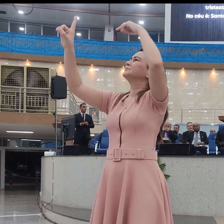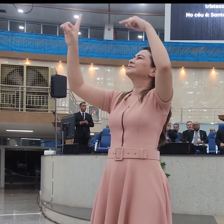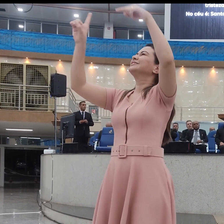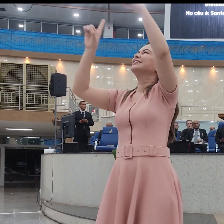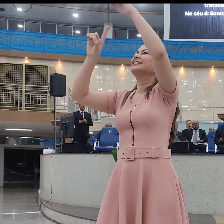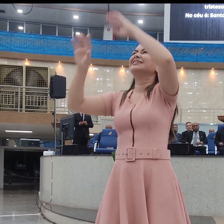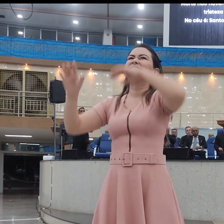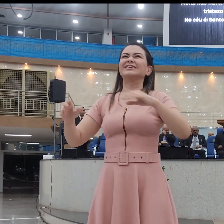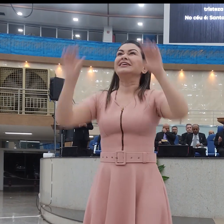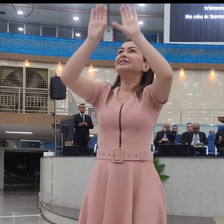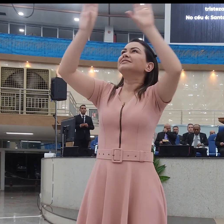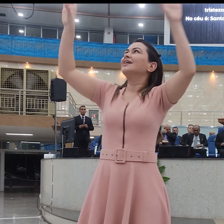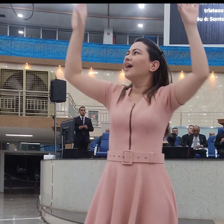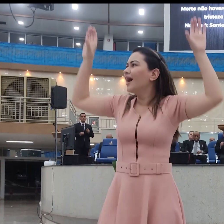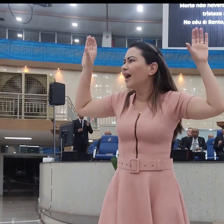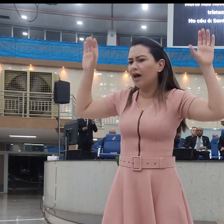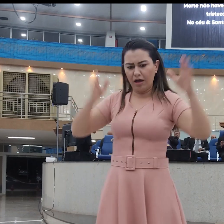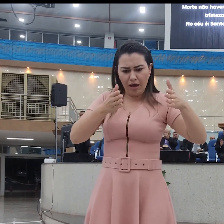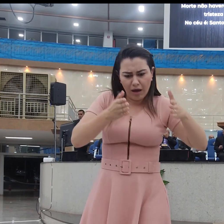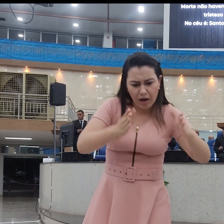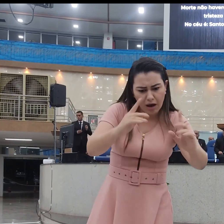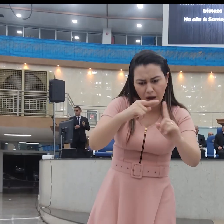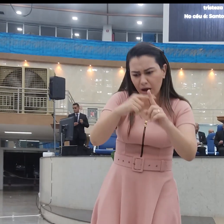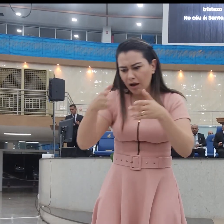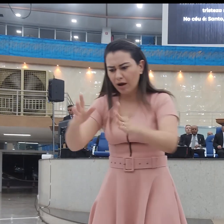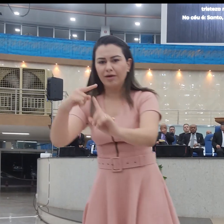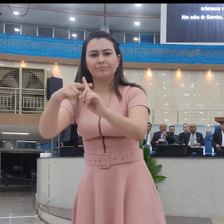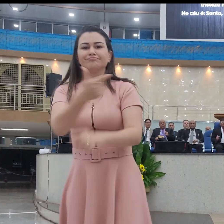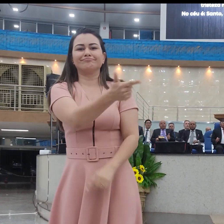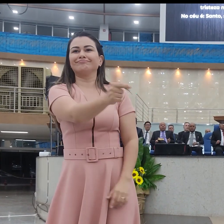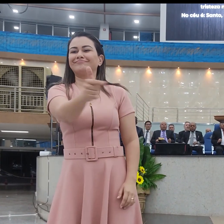haverá Tristeza No céu é santo, santo sem cessar